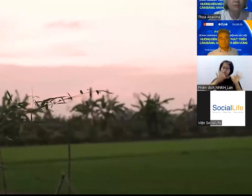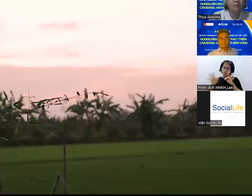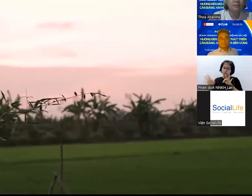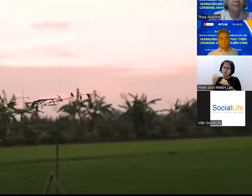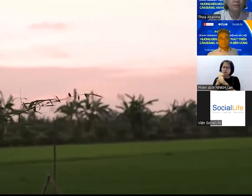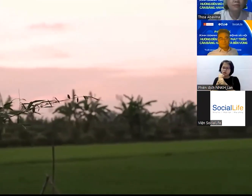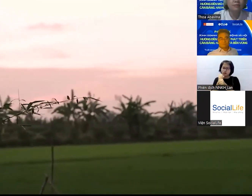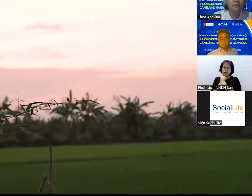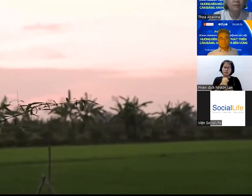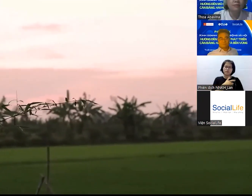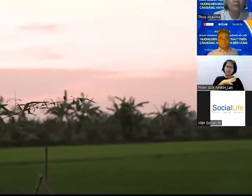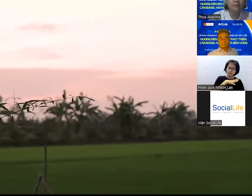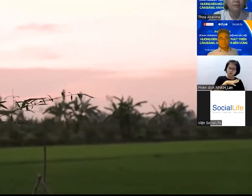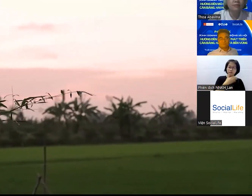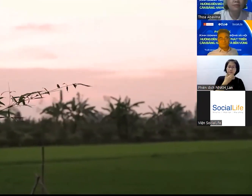hấp dẫn